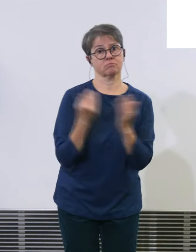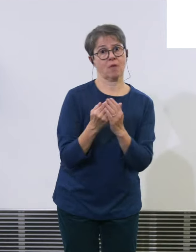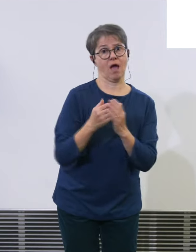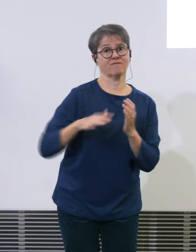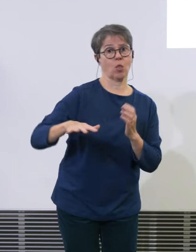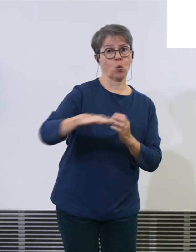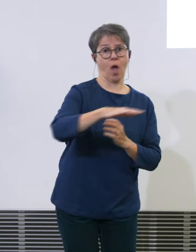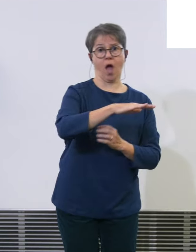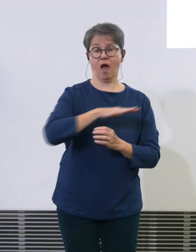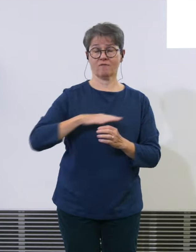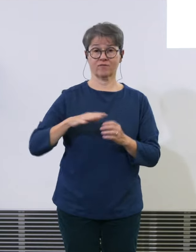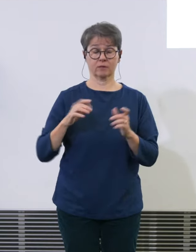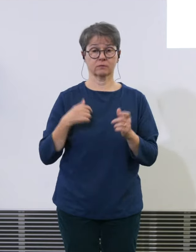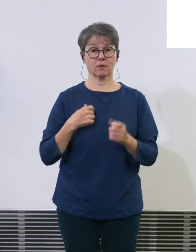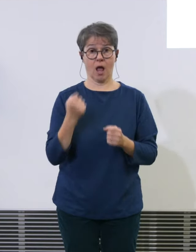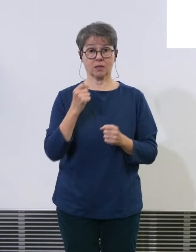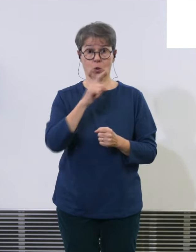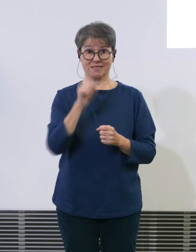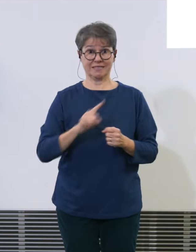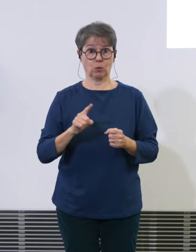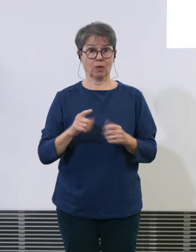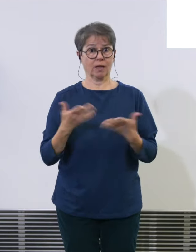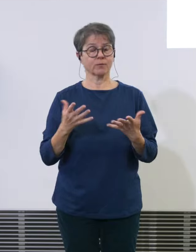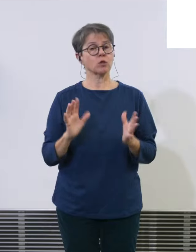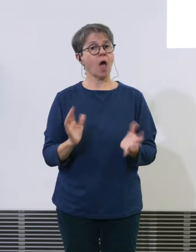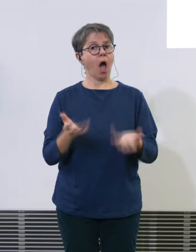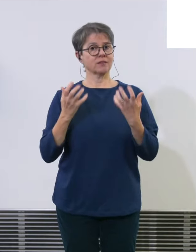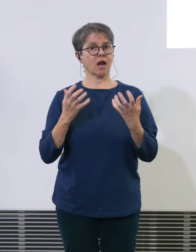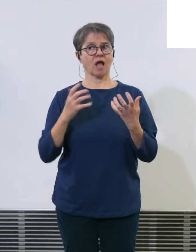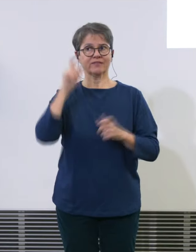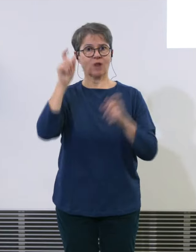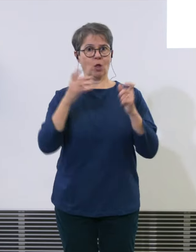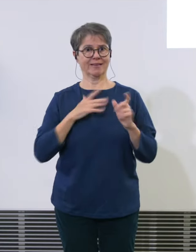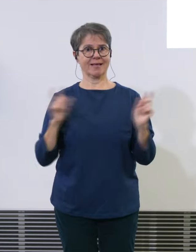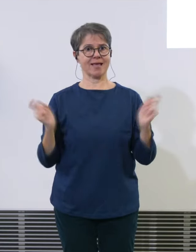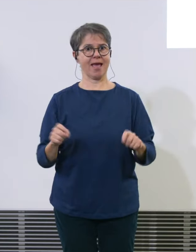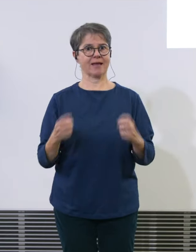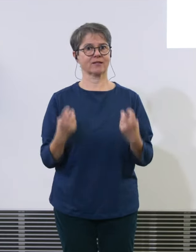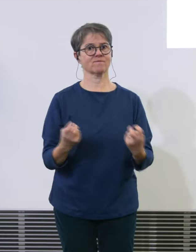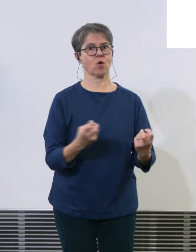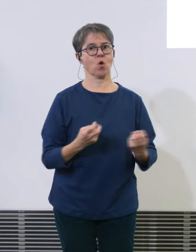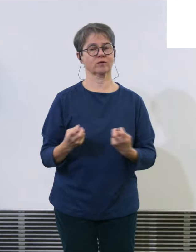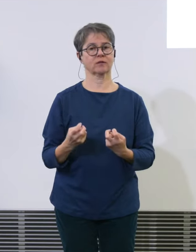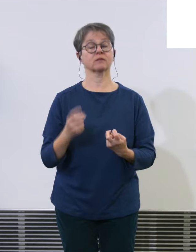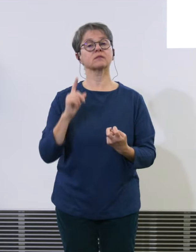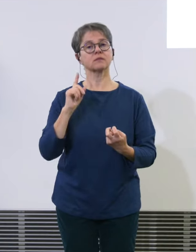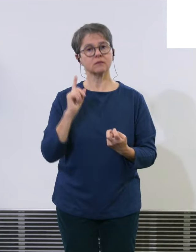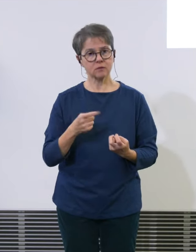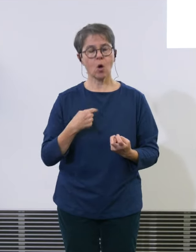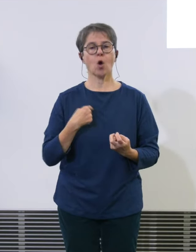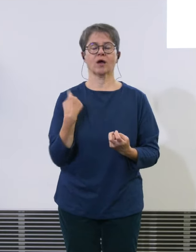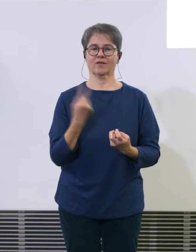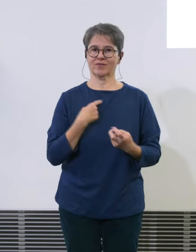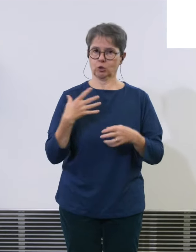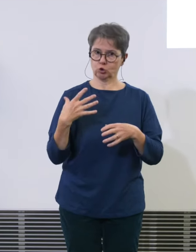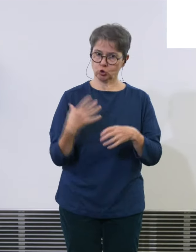sagen wir sind als Kanton Zürich attraktiv und trotzdem schaffen wir die Trendwende beim ZFI wegen der